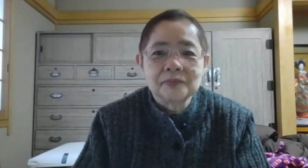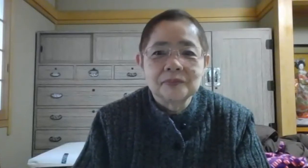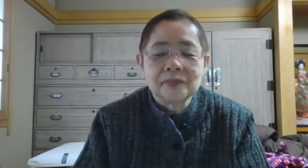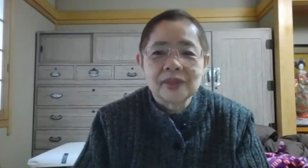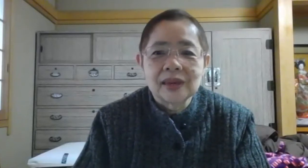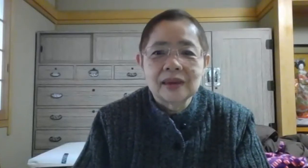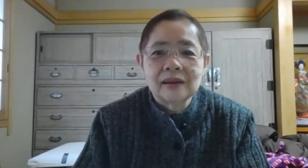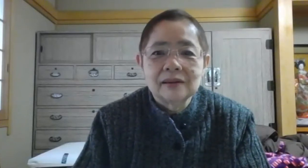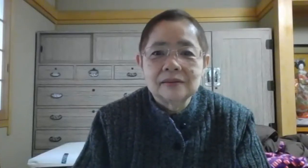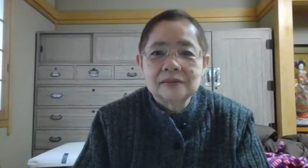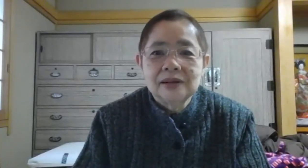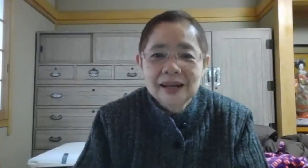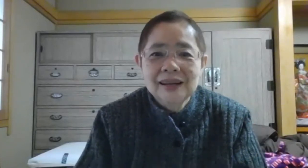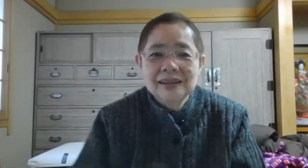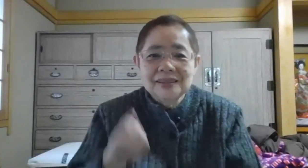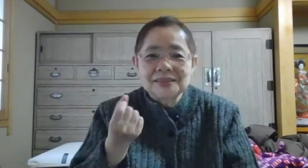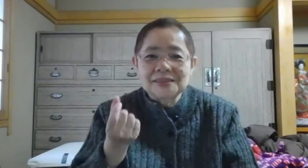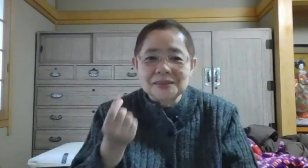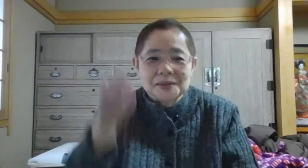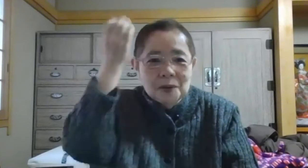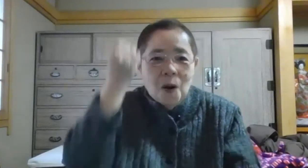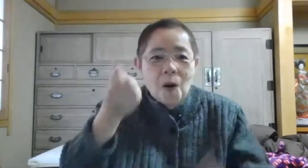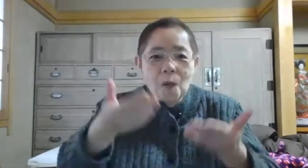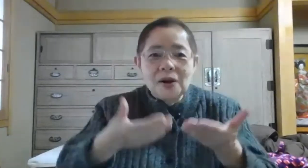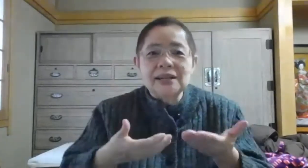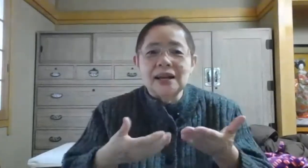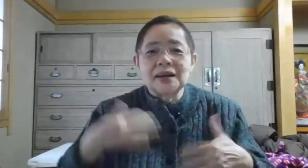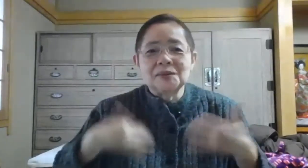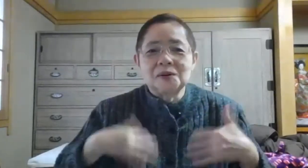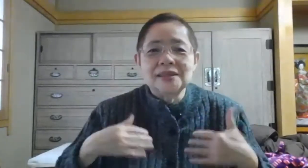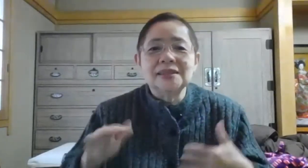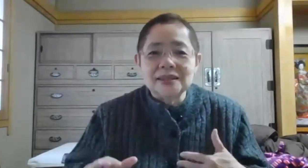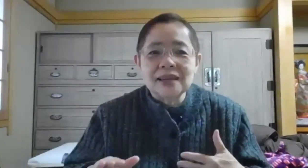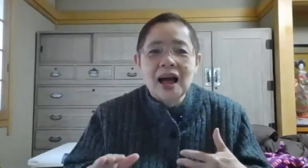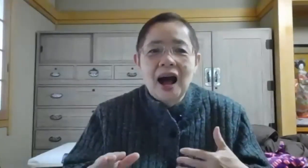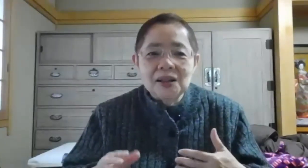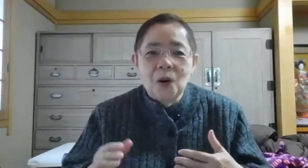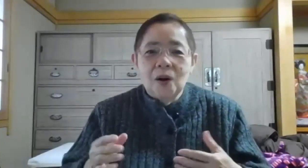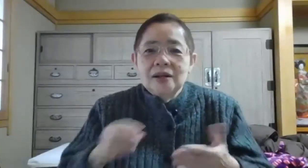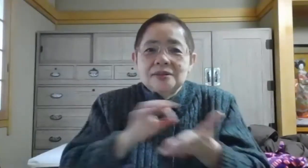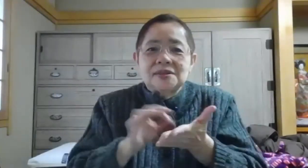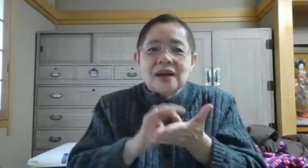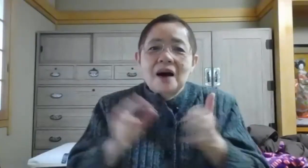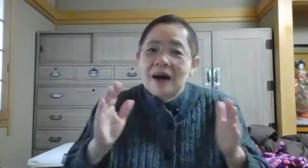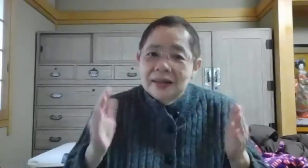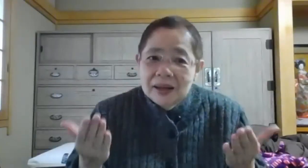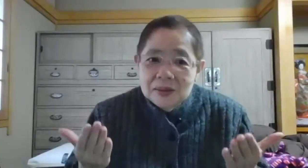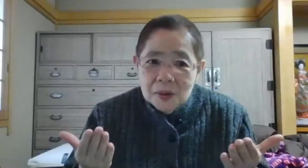ちょっとでも覚えていただけると嬉しいです。あと、使わないと